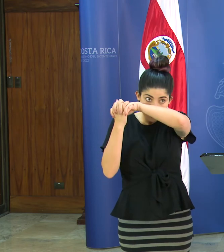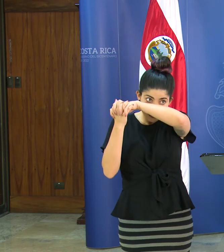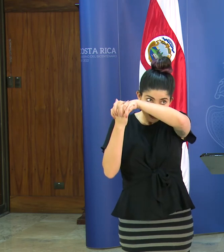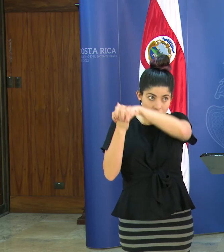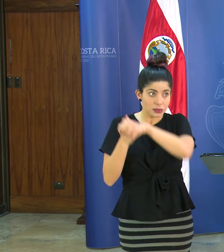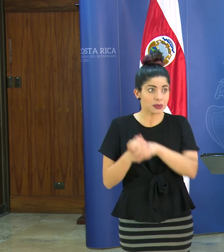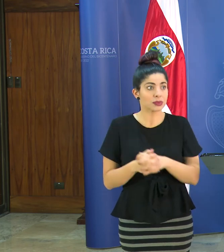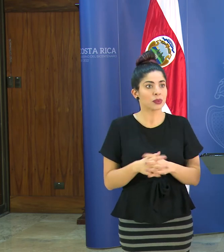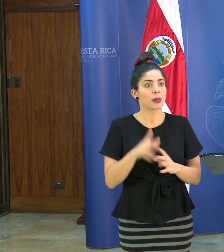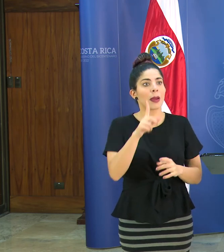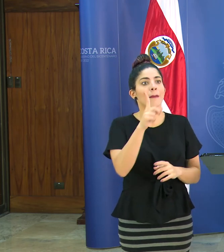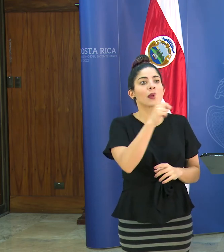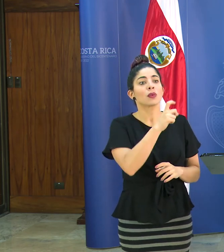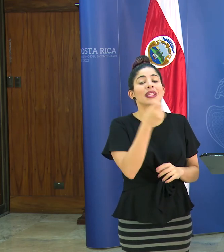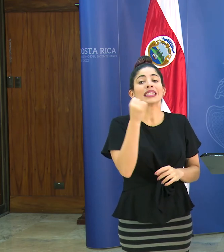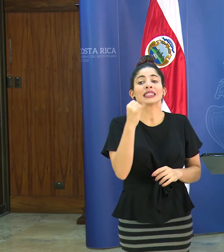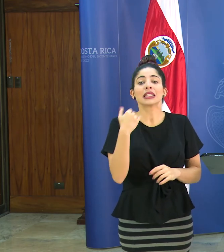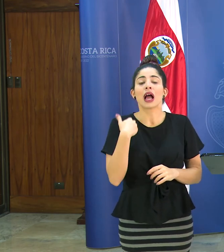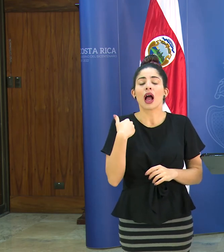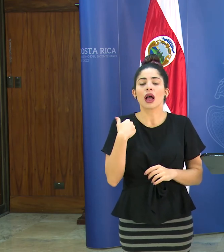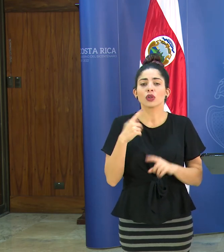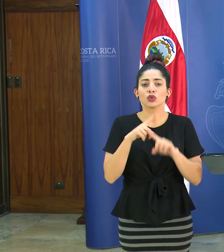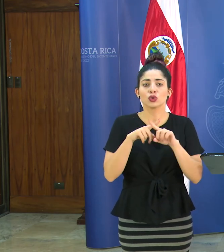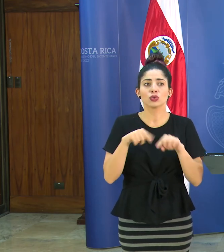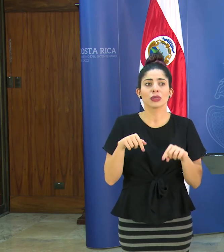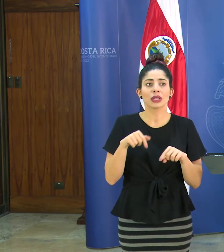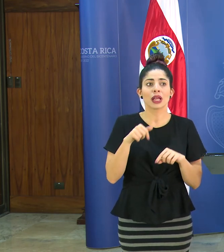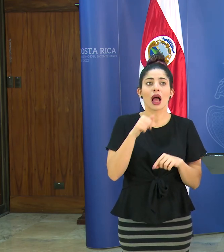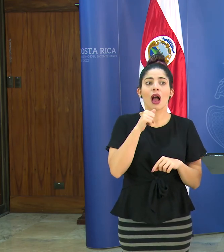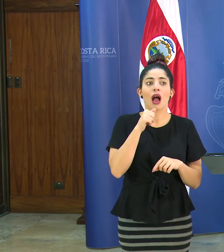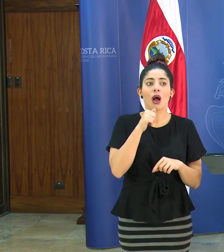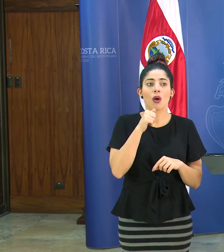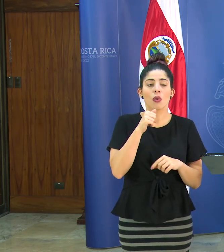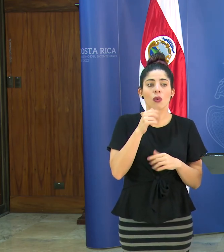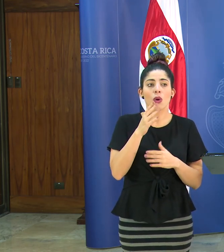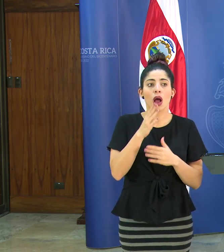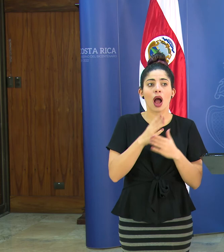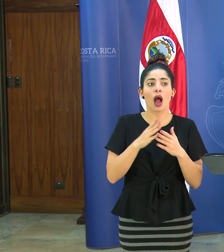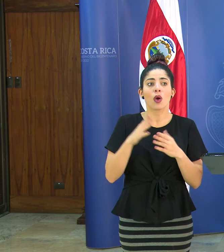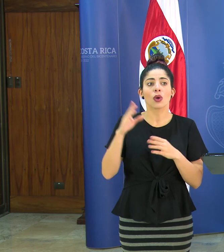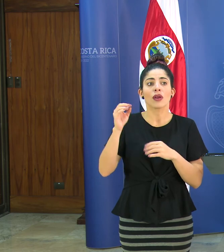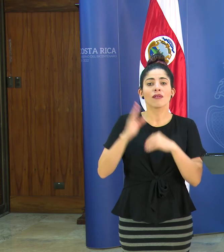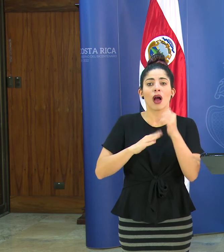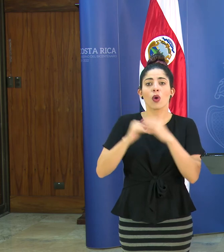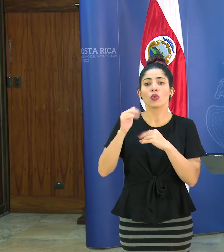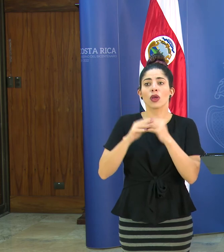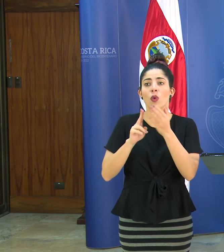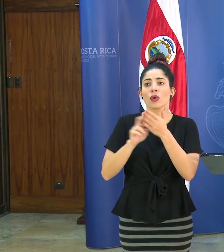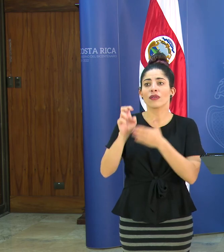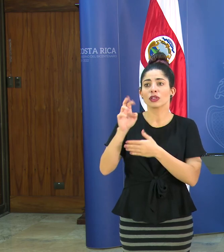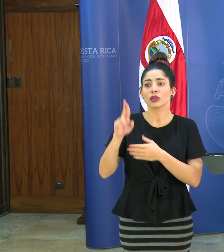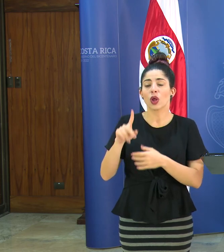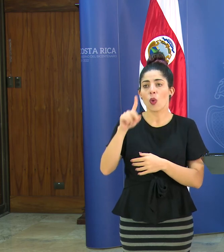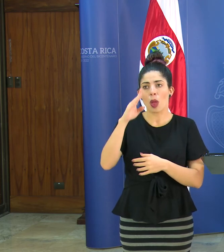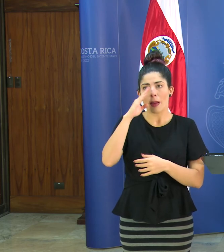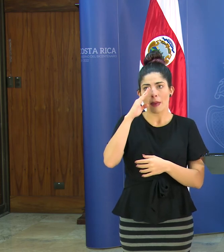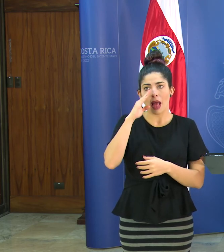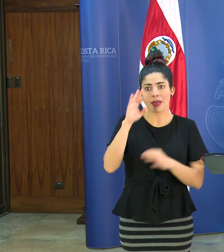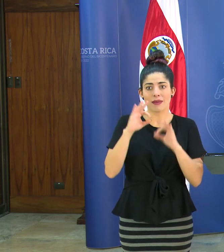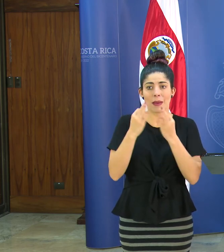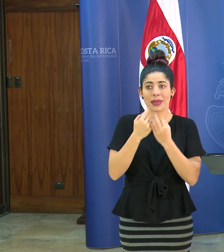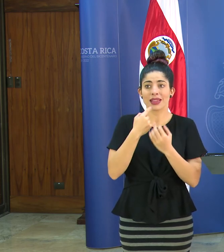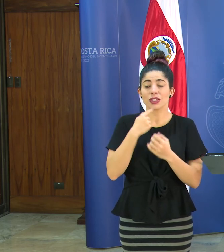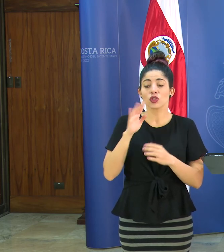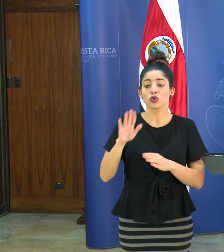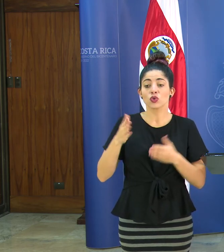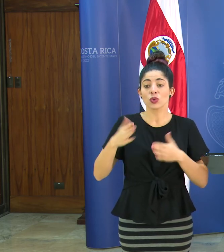preguntar si hay suspensión de agua en algunas facultades de la UCR nos llega el reporte de una madre de familia que nos dice que su